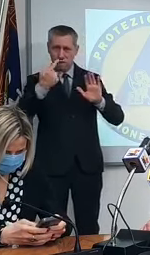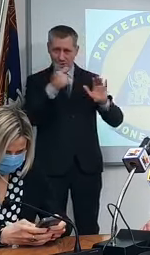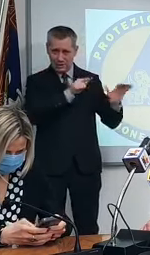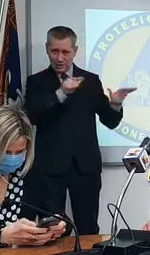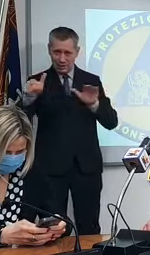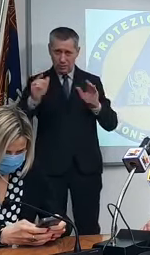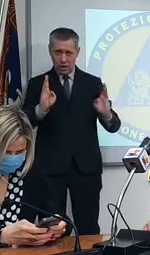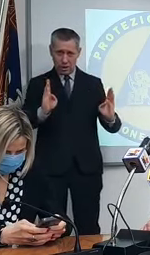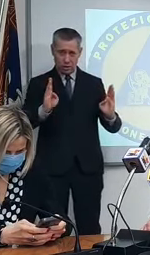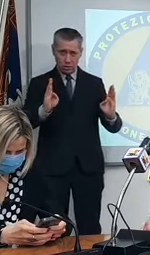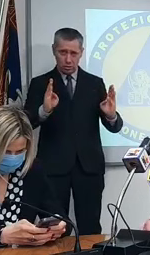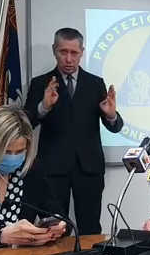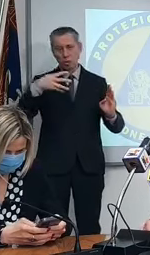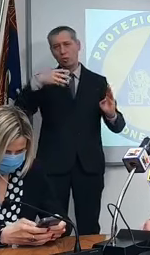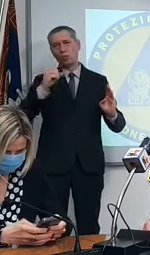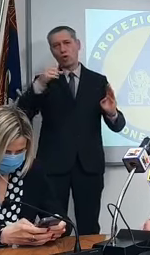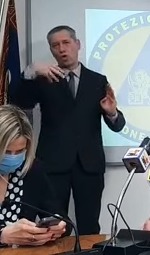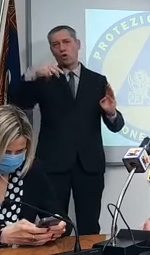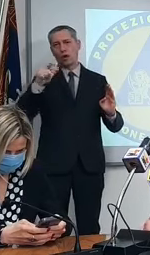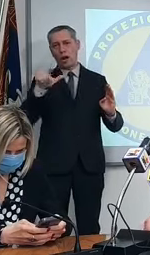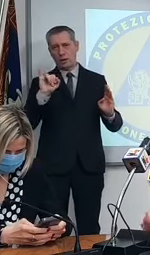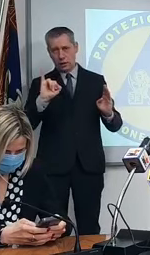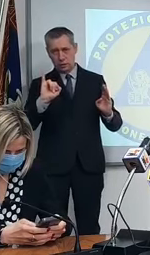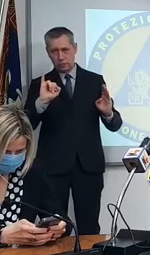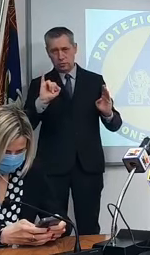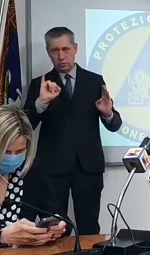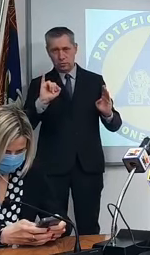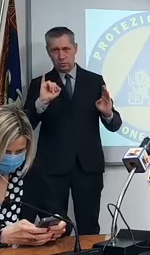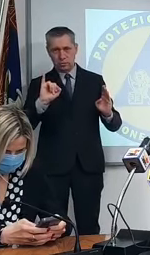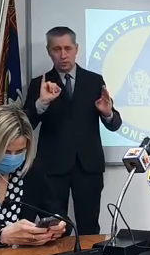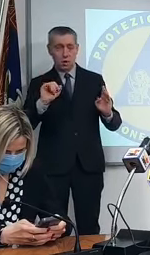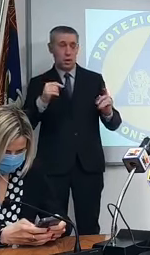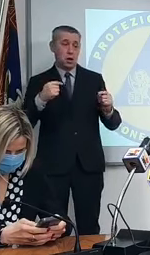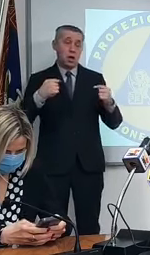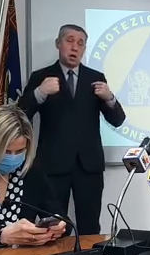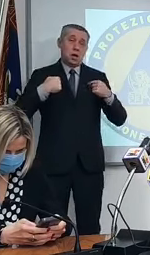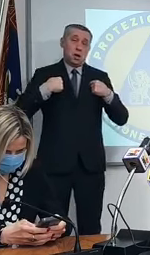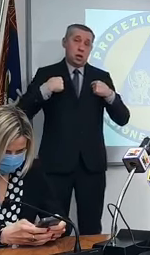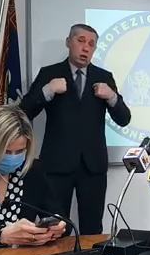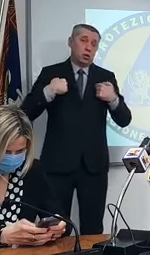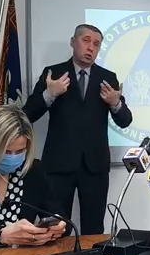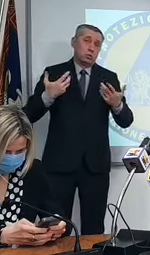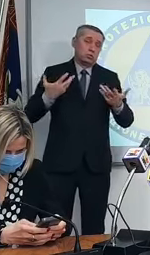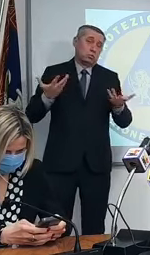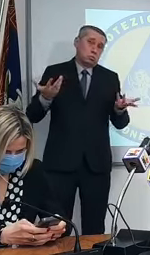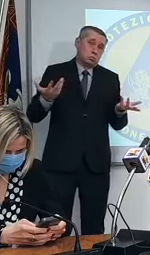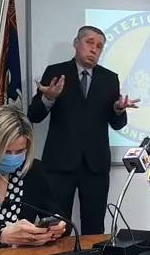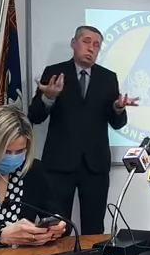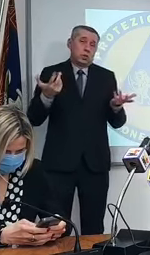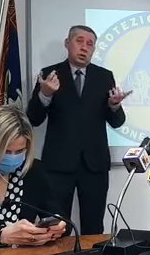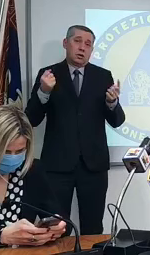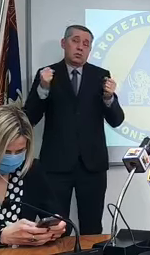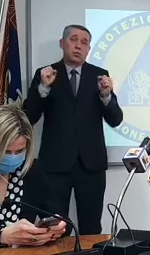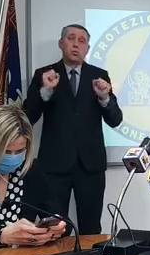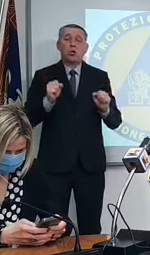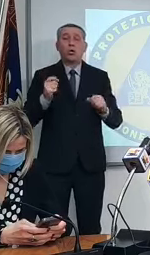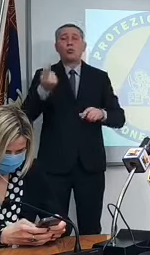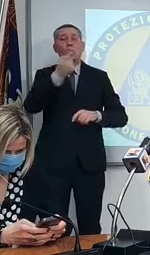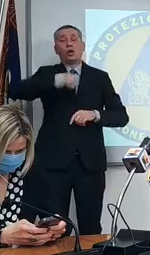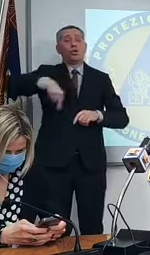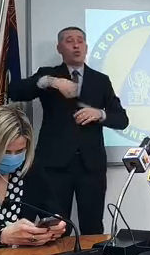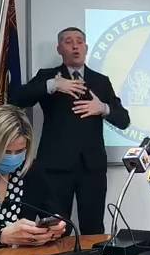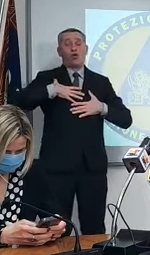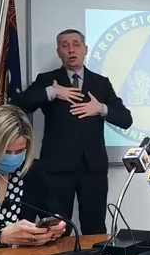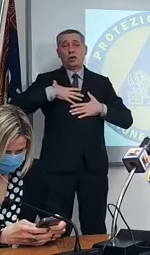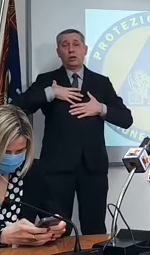dopodiché io capisco che umanamente guardate io sarei il primo a dire queste robe però non è che possiamo fare il piccolo chimico noi a decidere